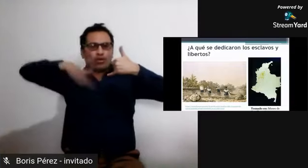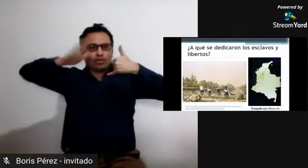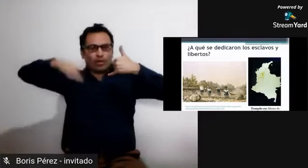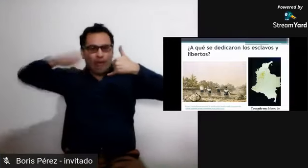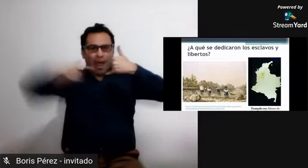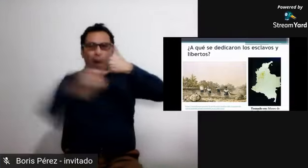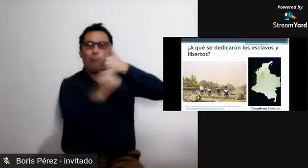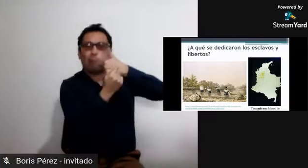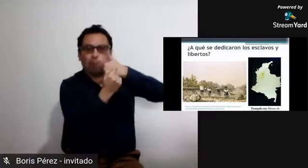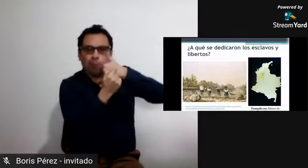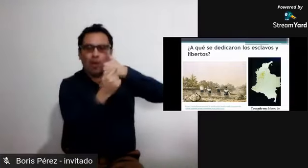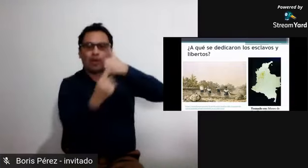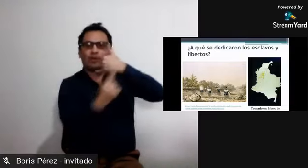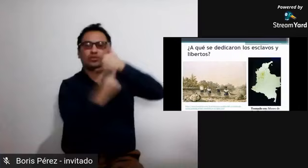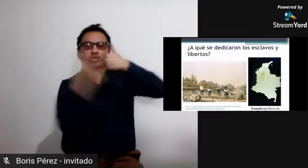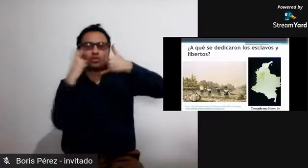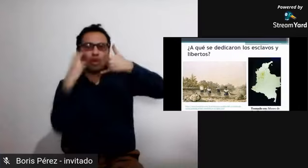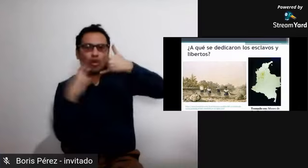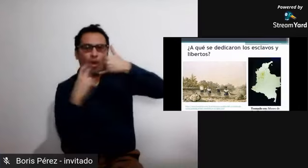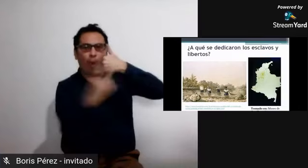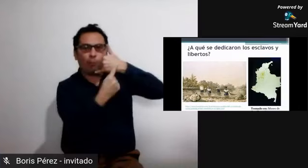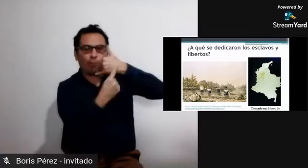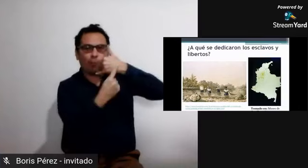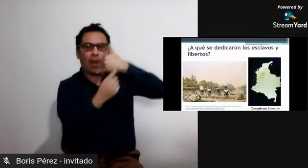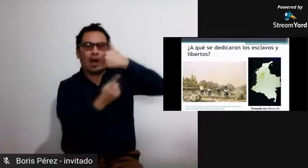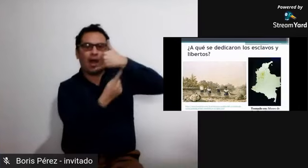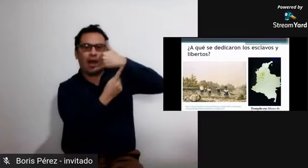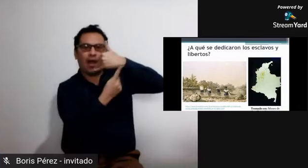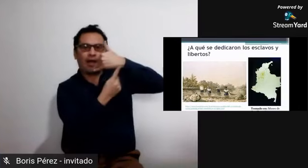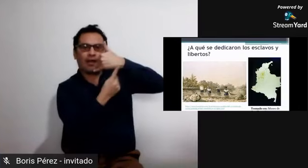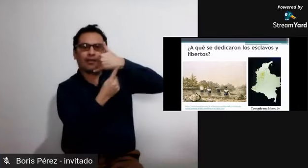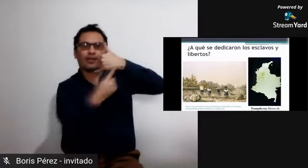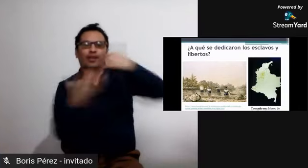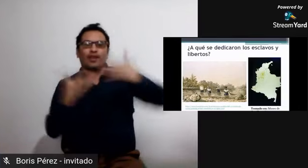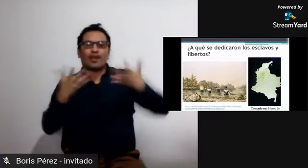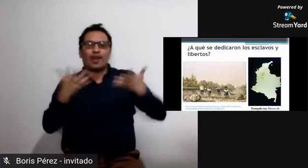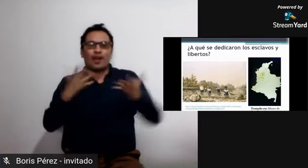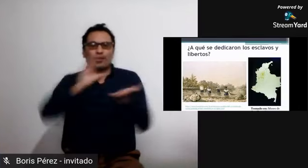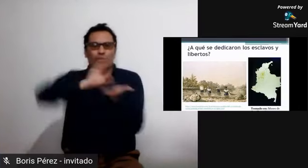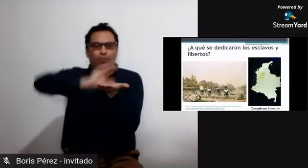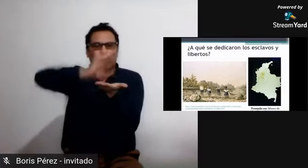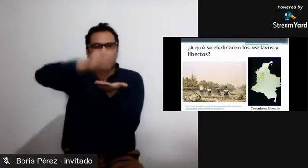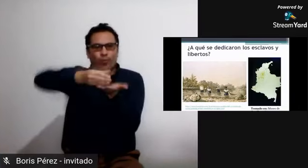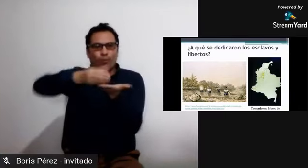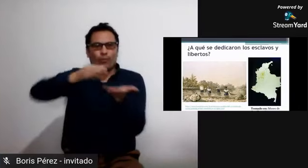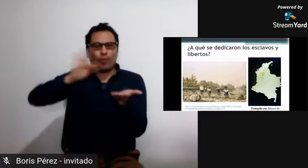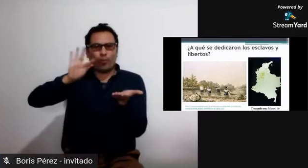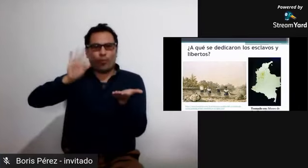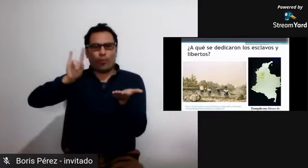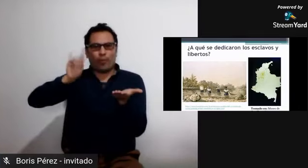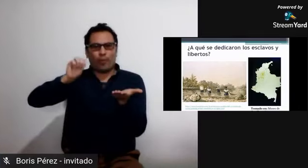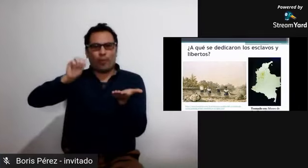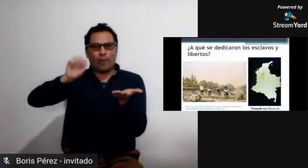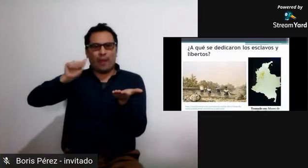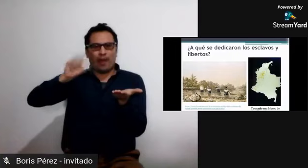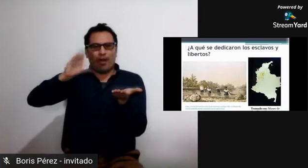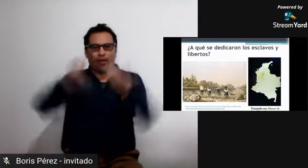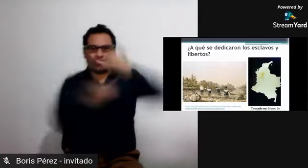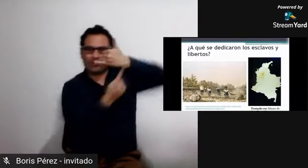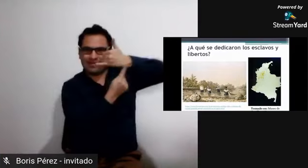en el pacífico de colombia allí en donde está el mapa asombreado hablamos de la región